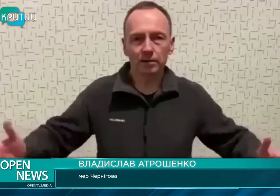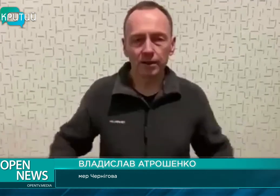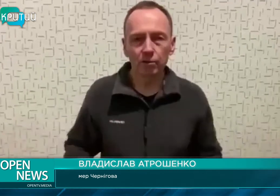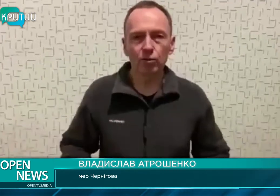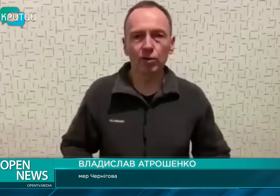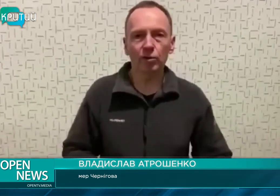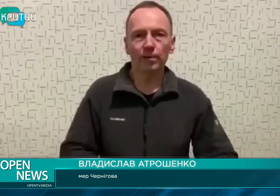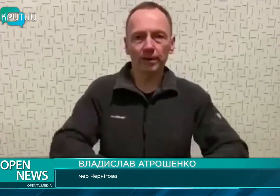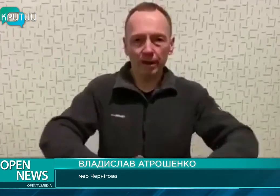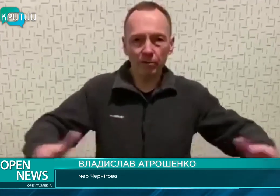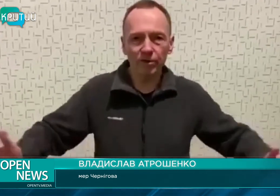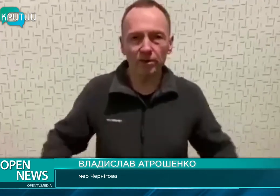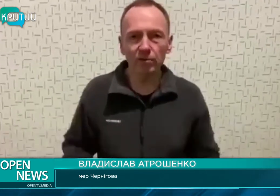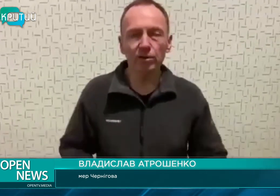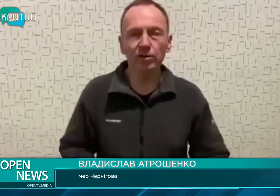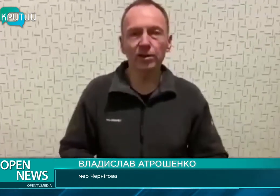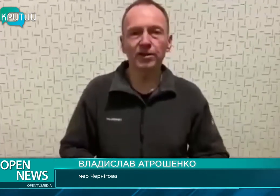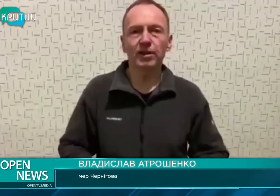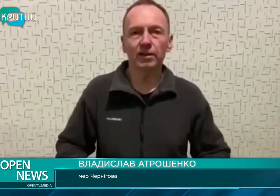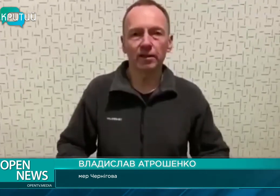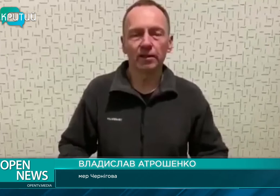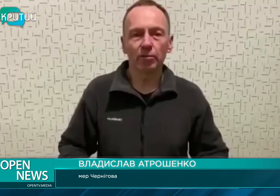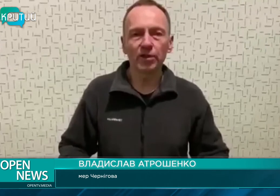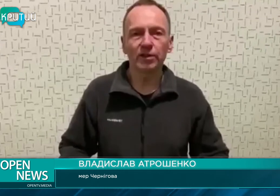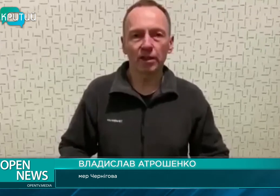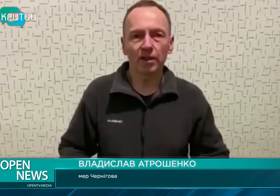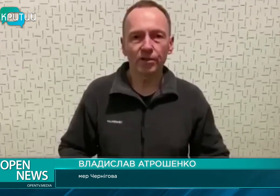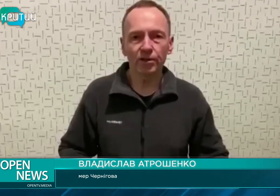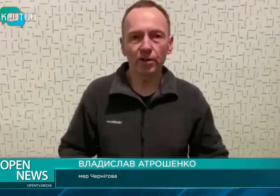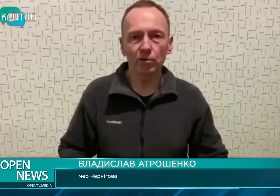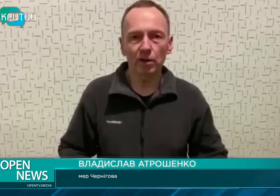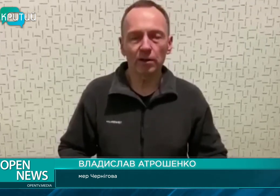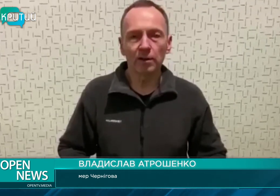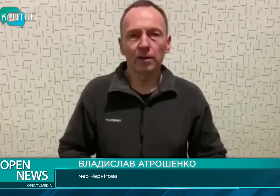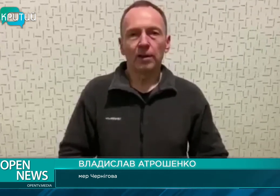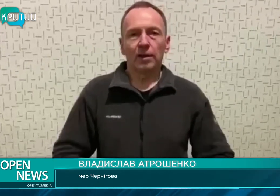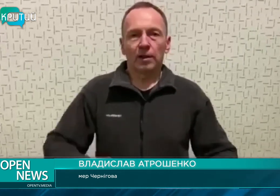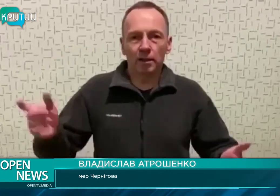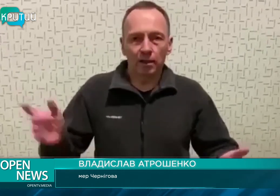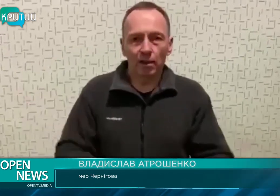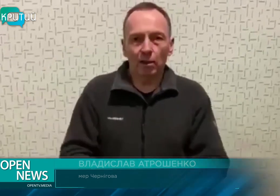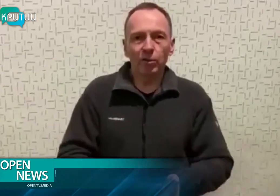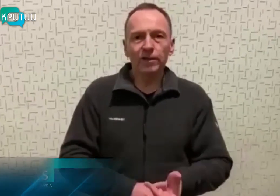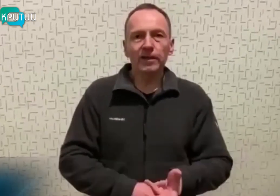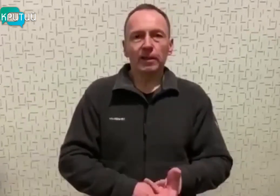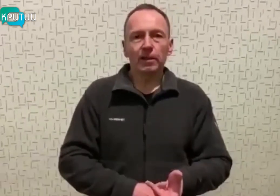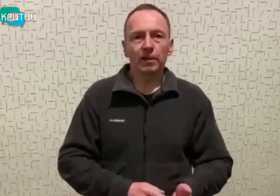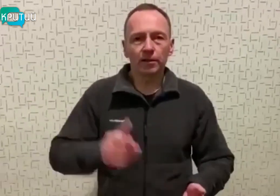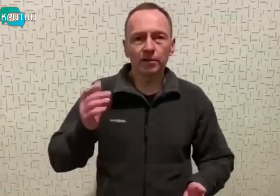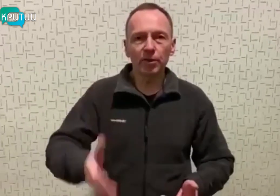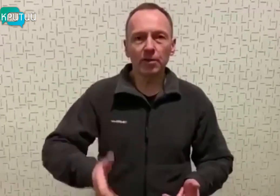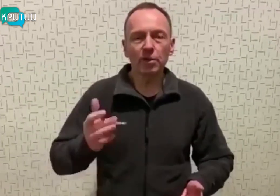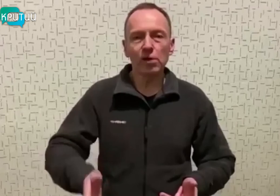територію адміністративної одиниці міста Чернігова БТР,